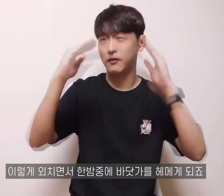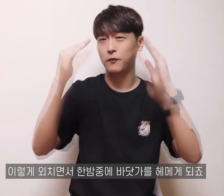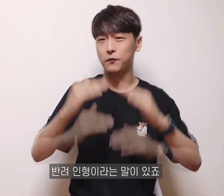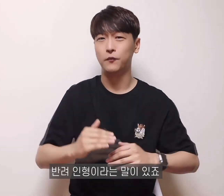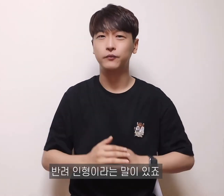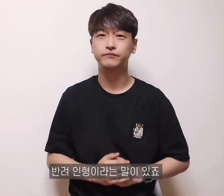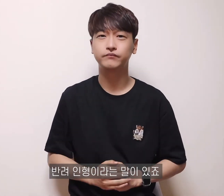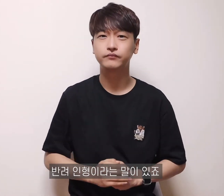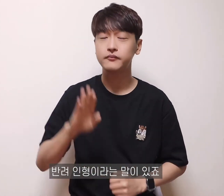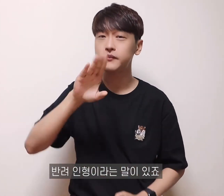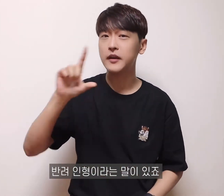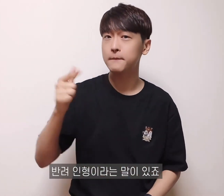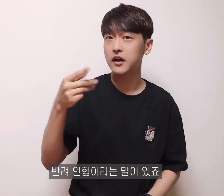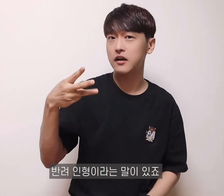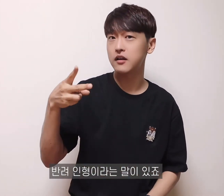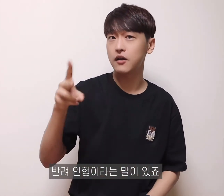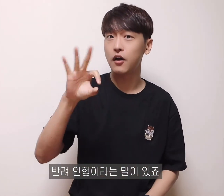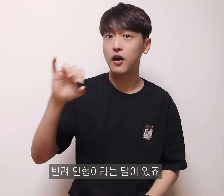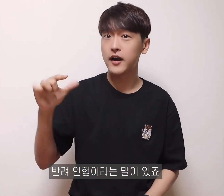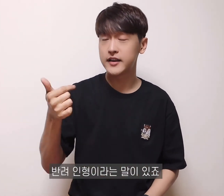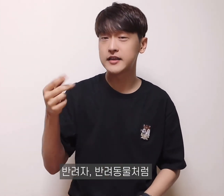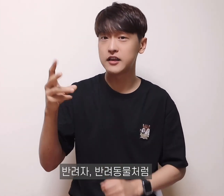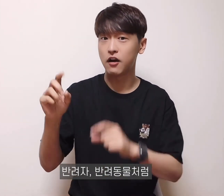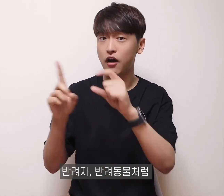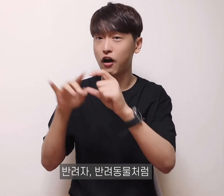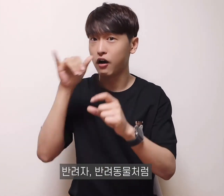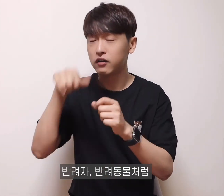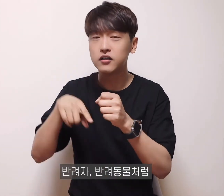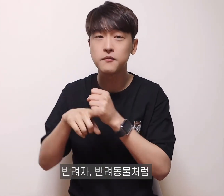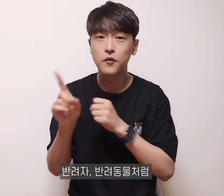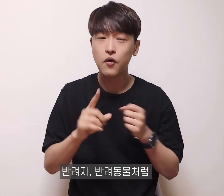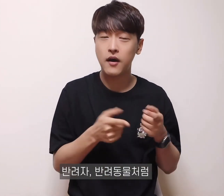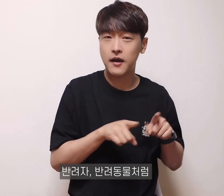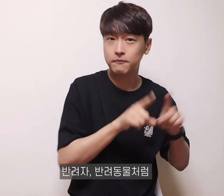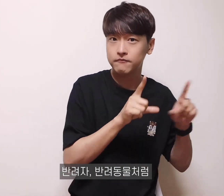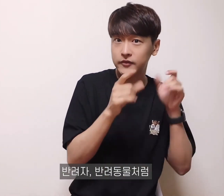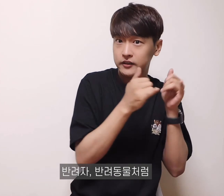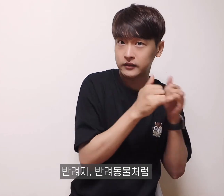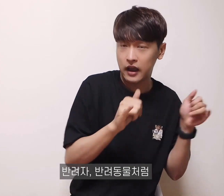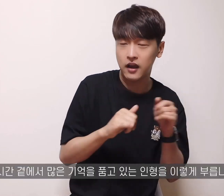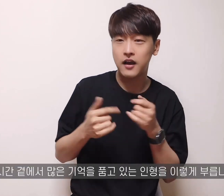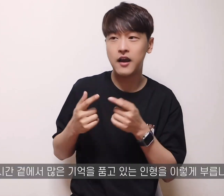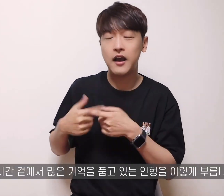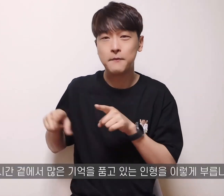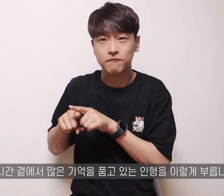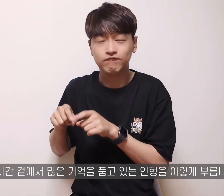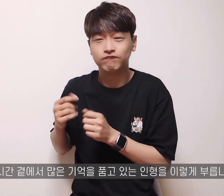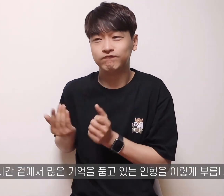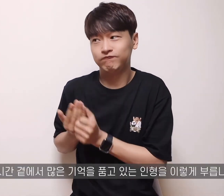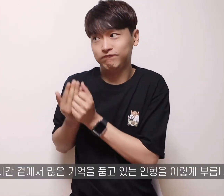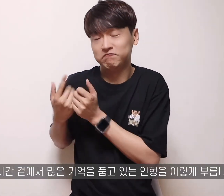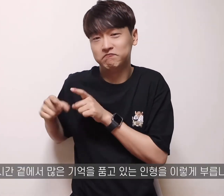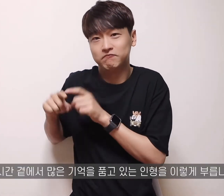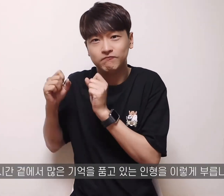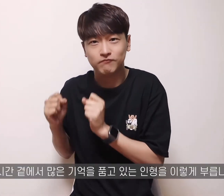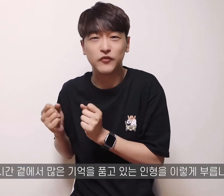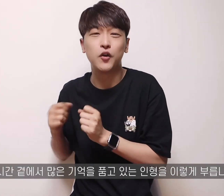반려인형이라는 말이 있죠 반려자, 반려동물처럼 오랜 시간 곁에서 많은 기억을 품고 있는